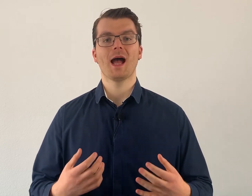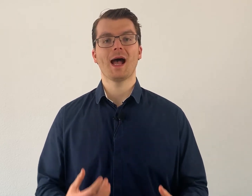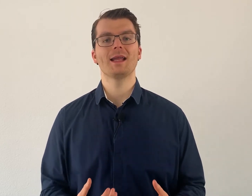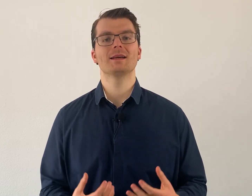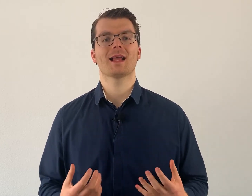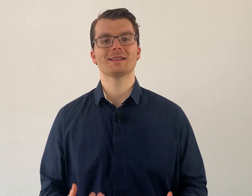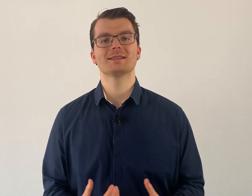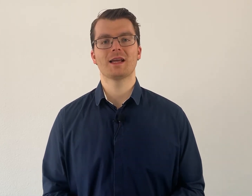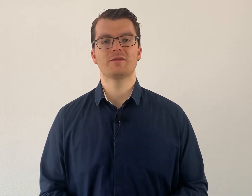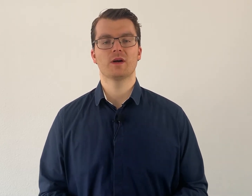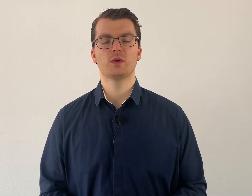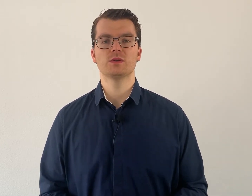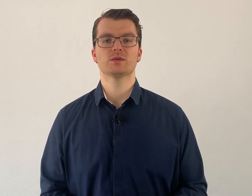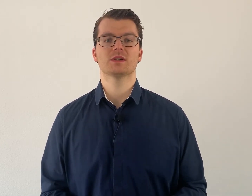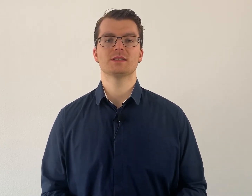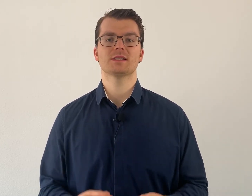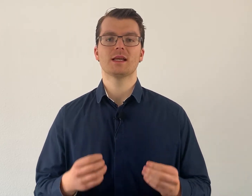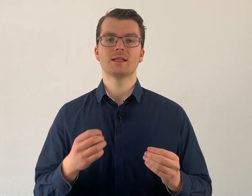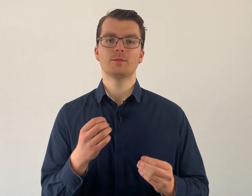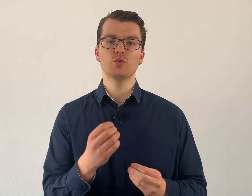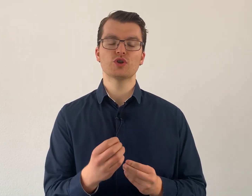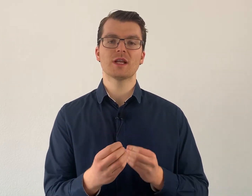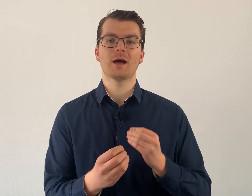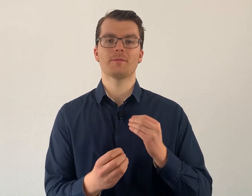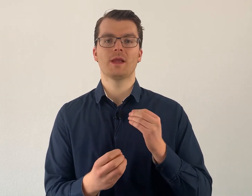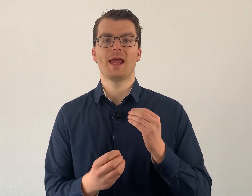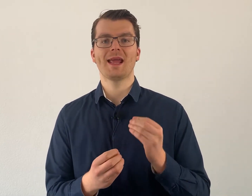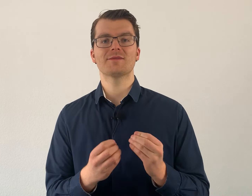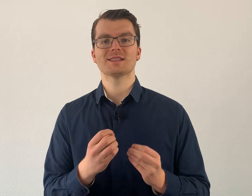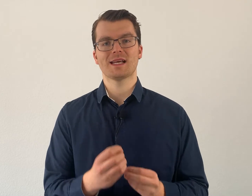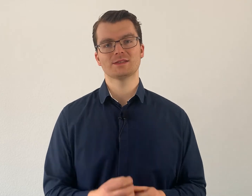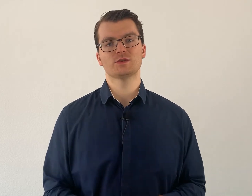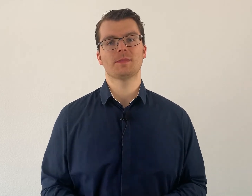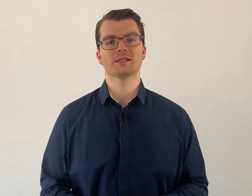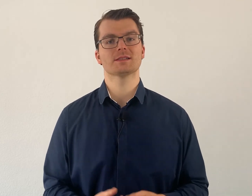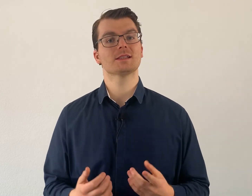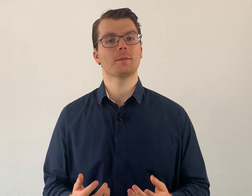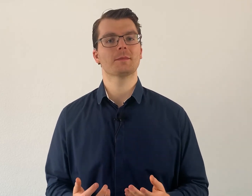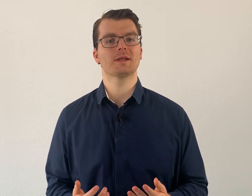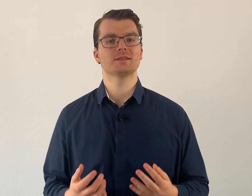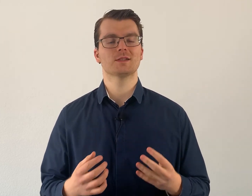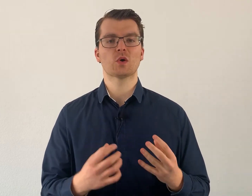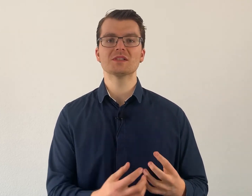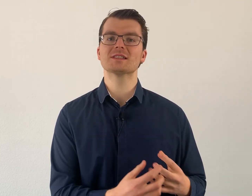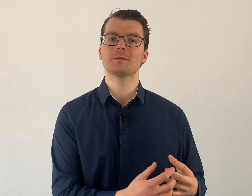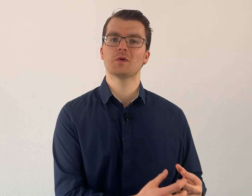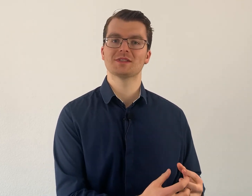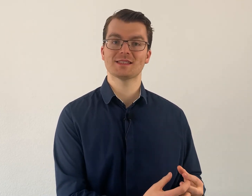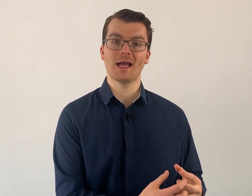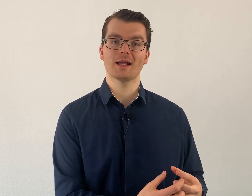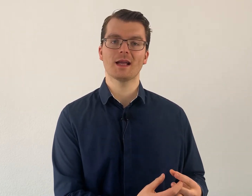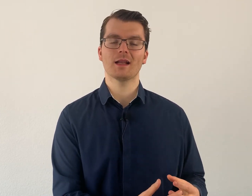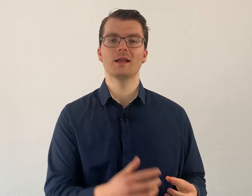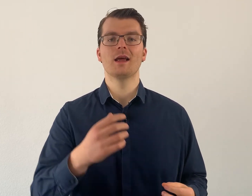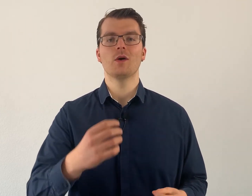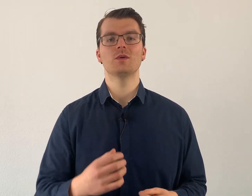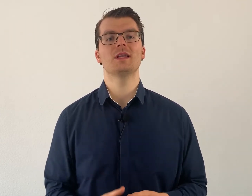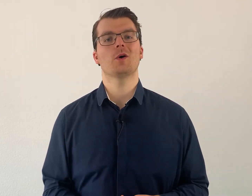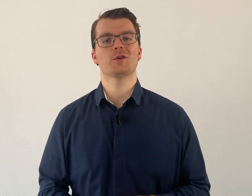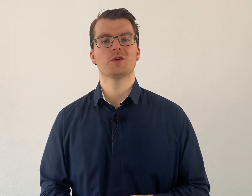Eine ganz einfache Lösung ist, die Buchstaben etwas anzupassen, damit man sie trotzdem noch zeigen kann und die auch noch